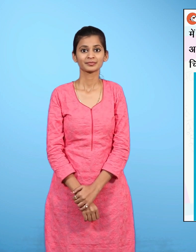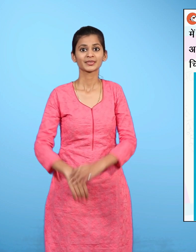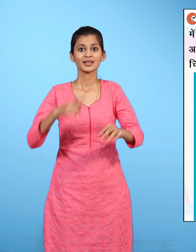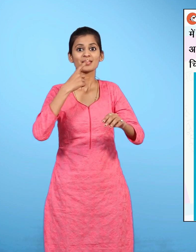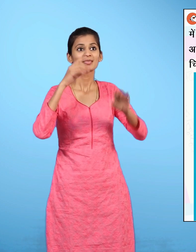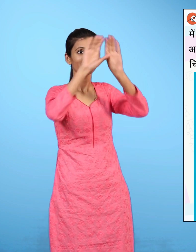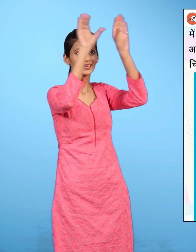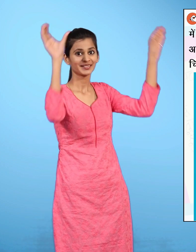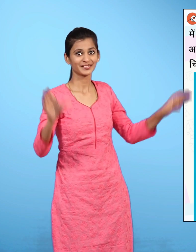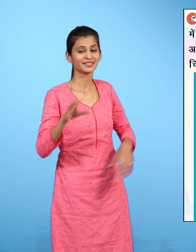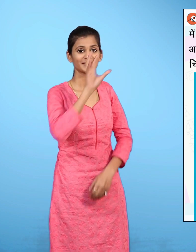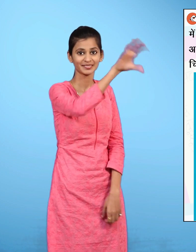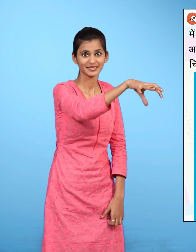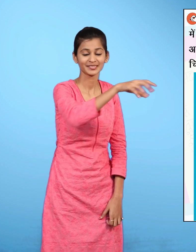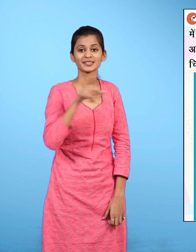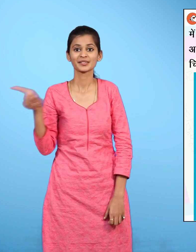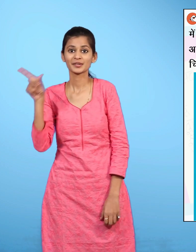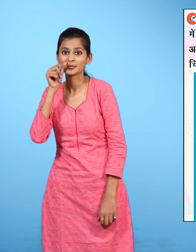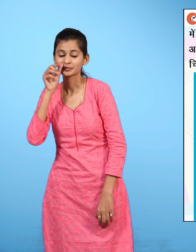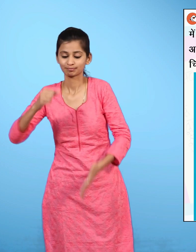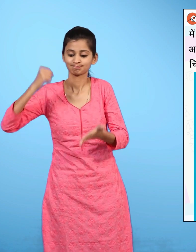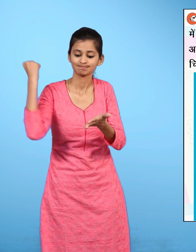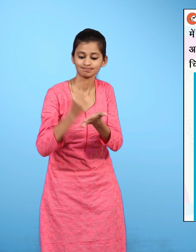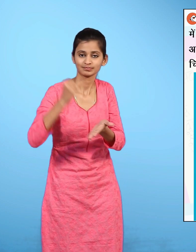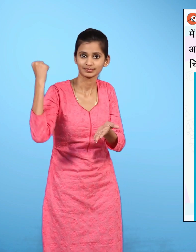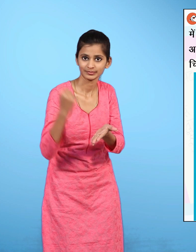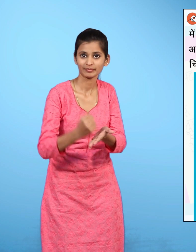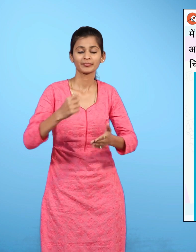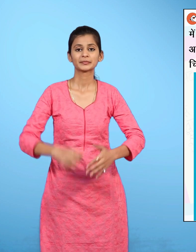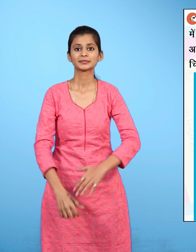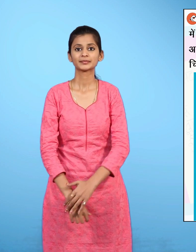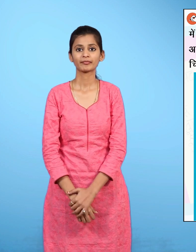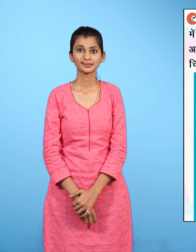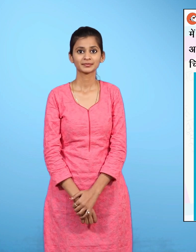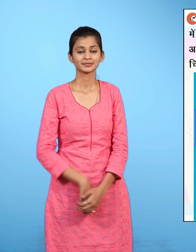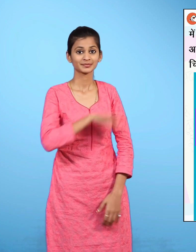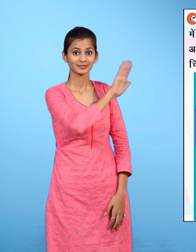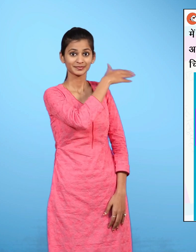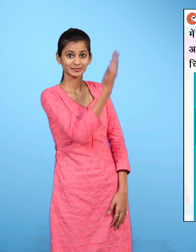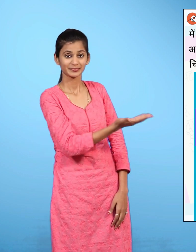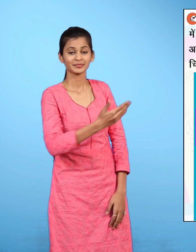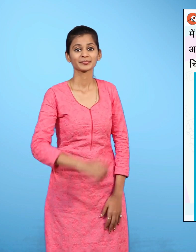डाक घर में डाकिया चिठी पर ठपा लगा रहा है तीसरा चित्र है